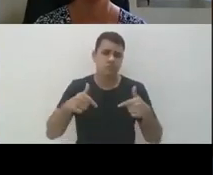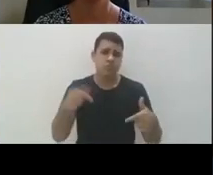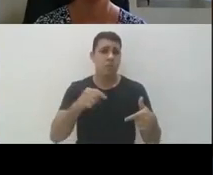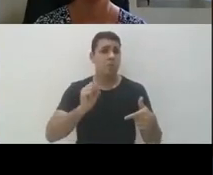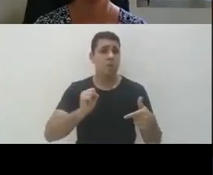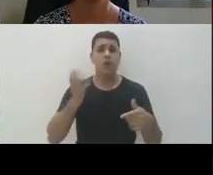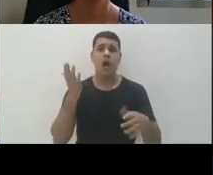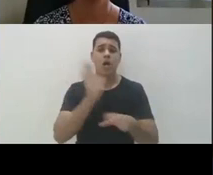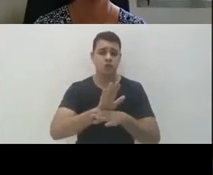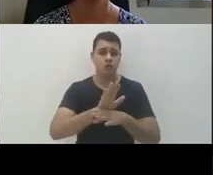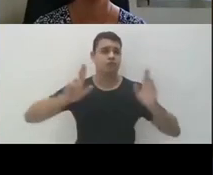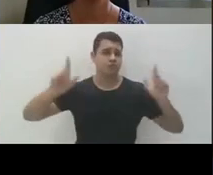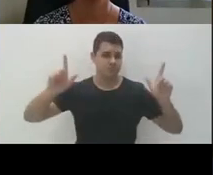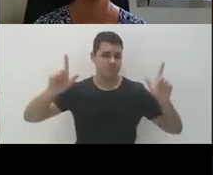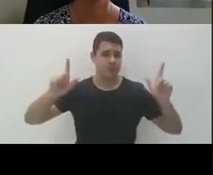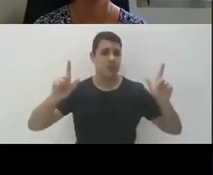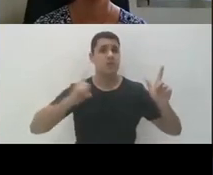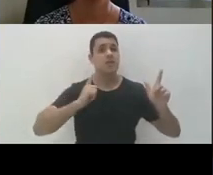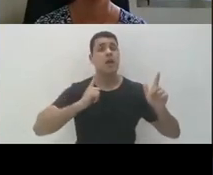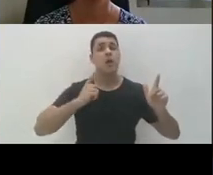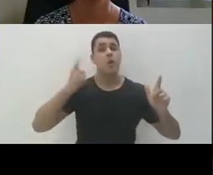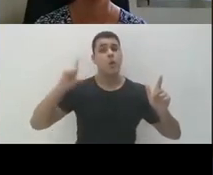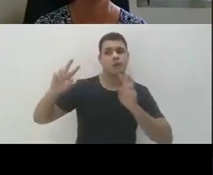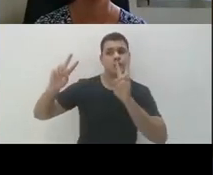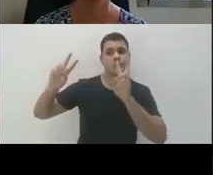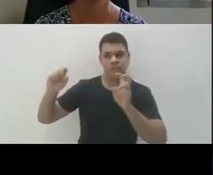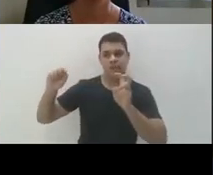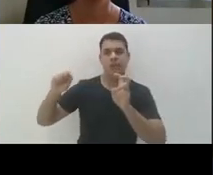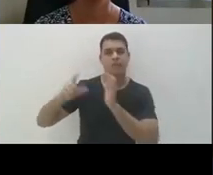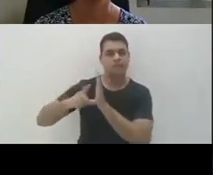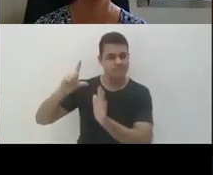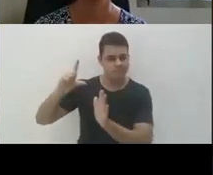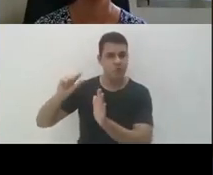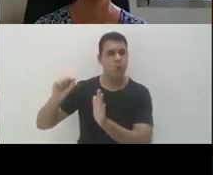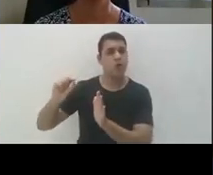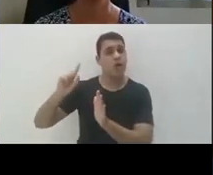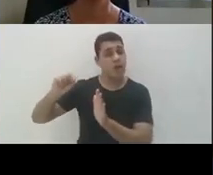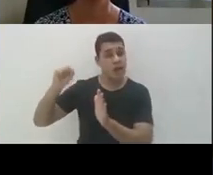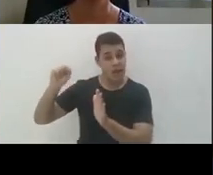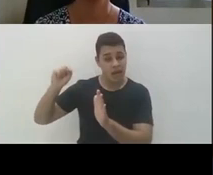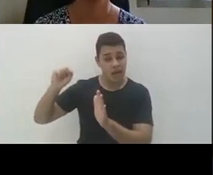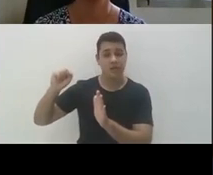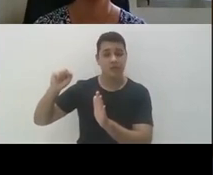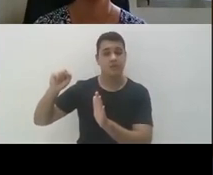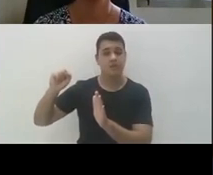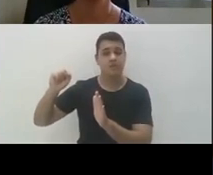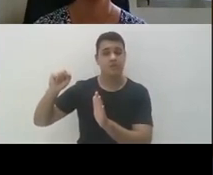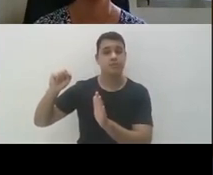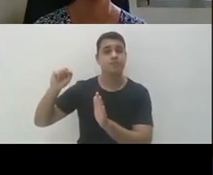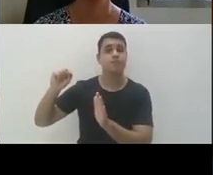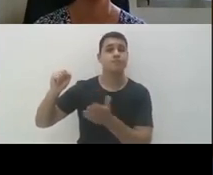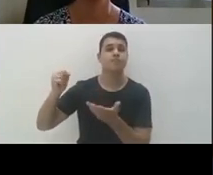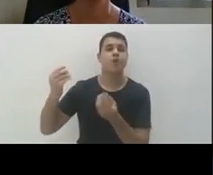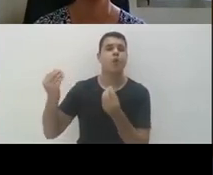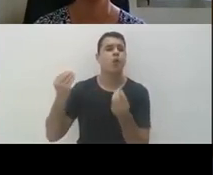mas há uma questão muito ampla anterior que eu acho que são questões de foro íntimo,